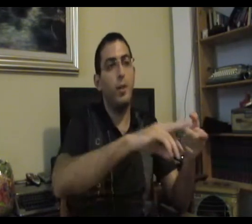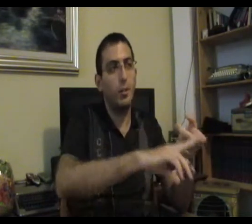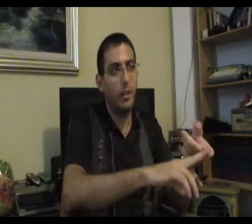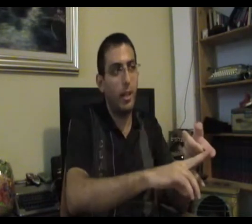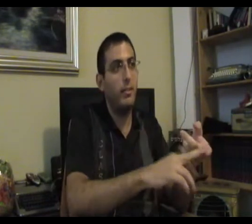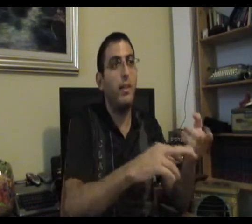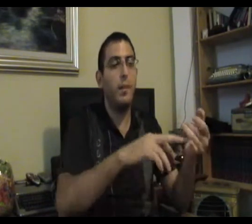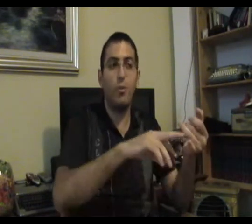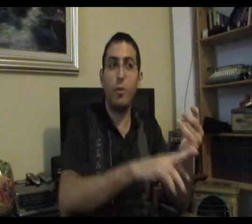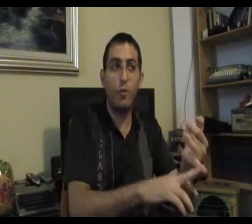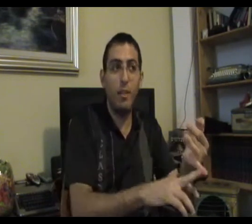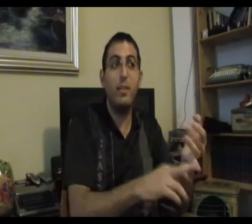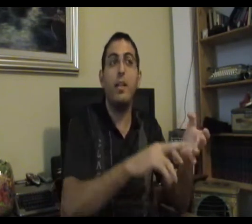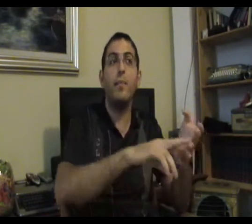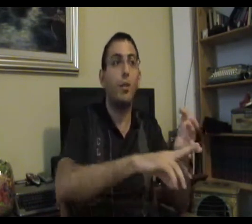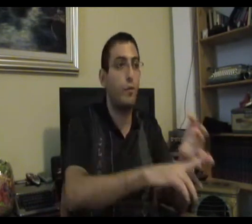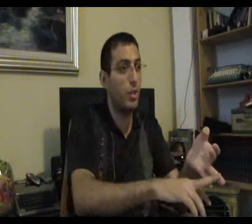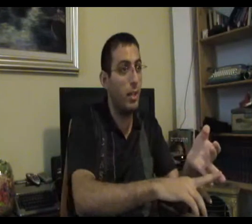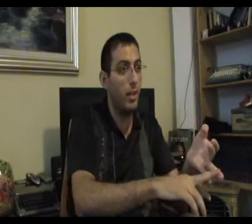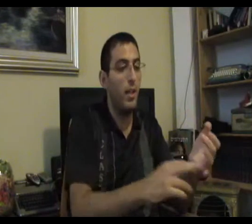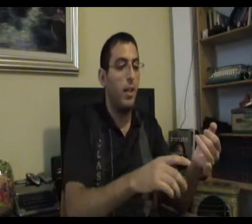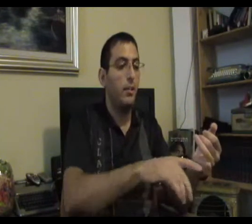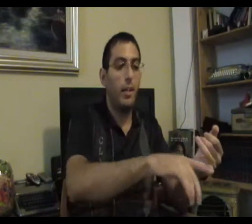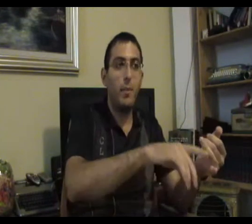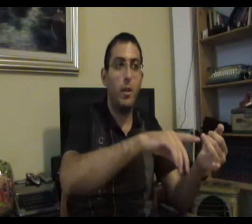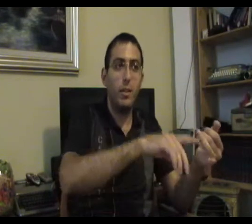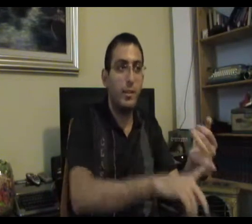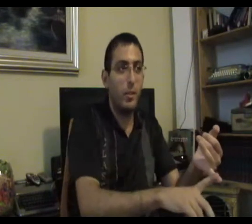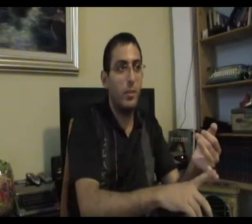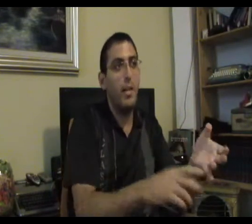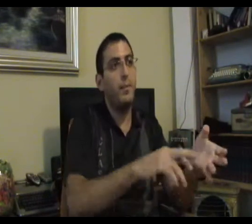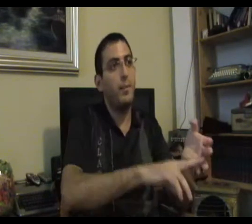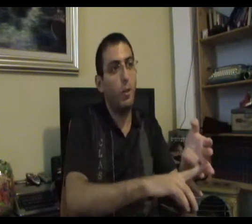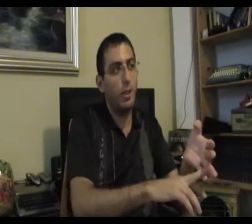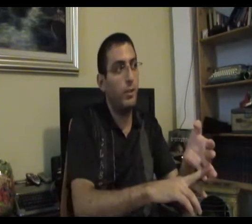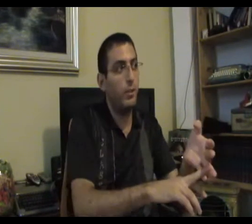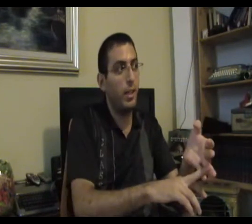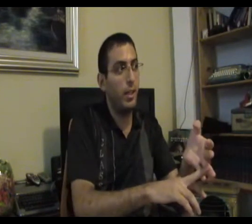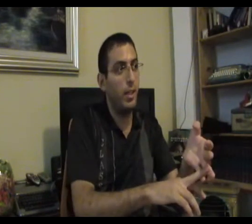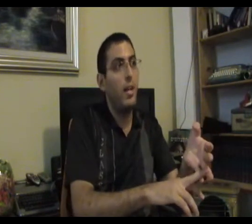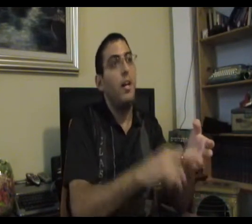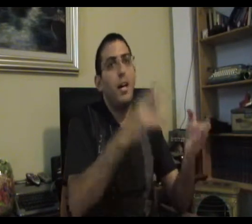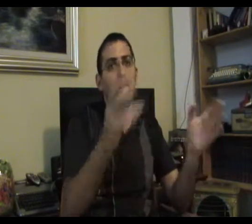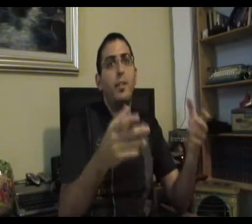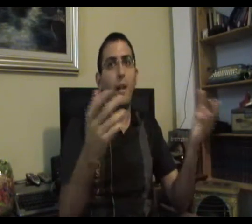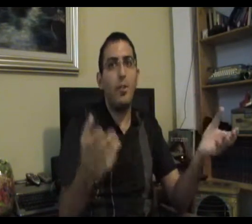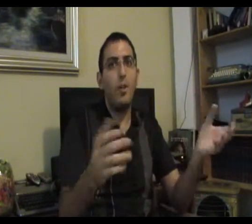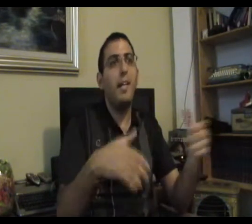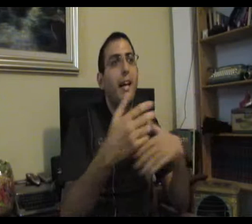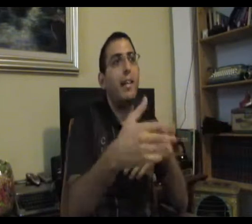מלכעות את הרגע תהנים מלכשוב חיובי, אבל תהנים גם מלכשוב שלילי תהנים לי לראות את חצי הקוסר שמלה ותהנים לי לראות את חצי הקוסר קה עכשיו את יכולה לי שואל מה הדרך